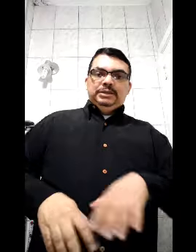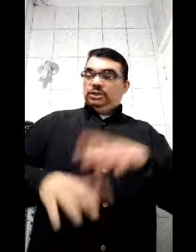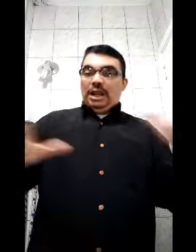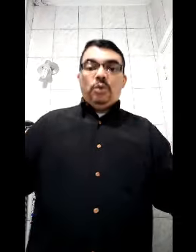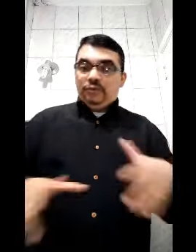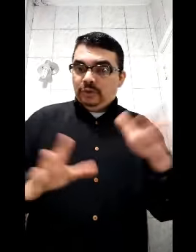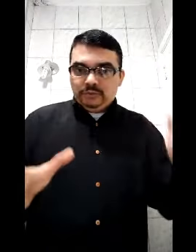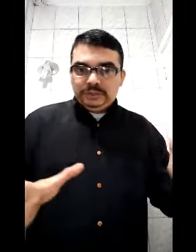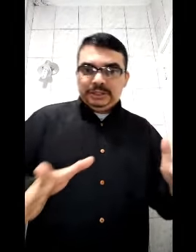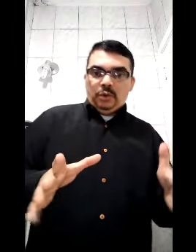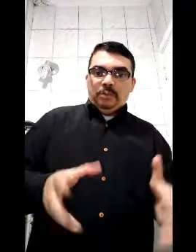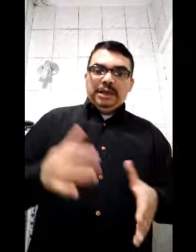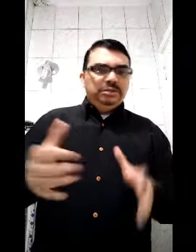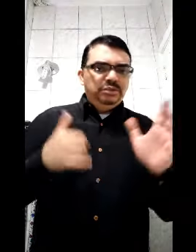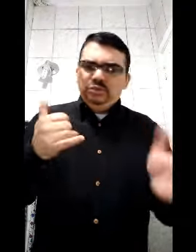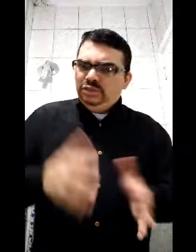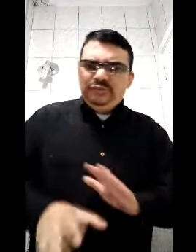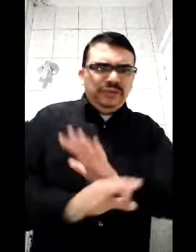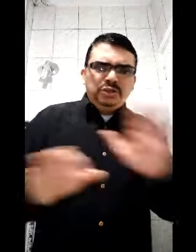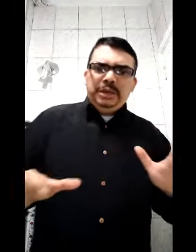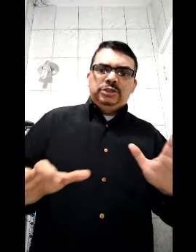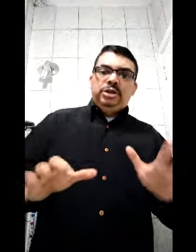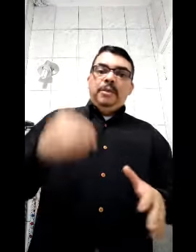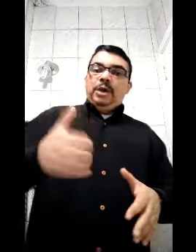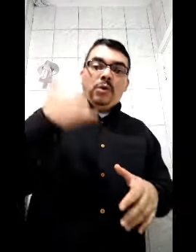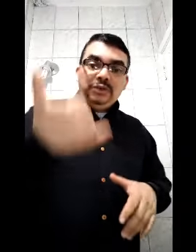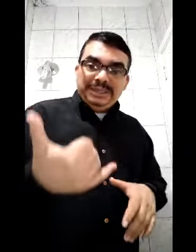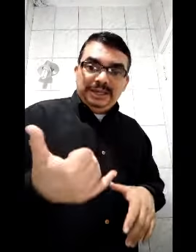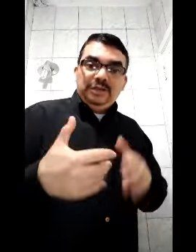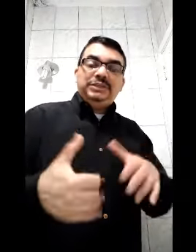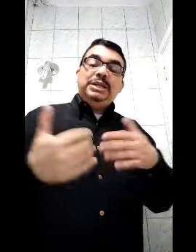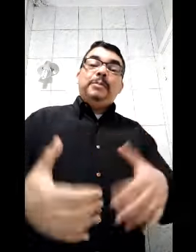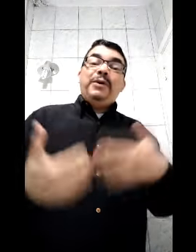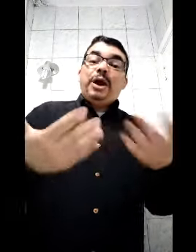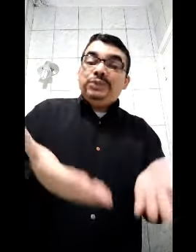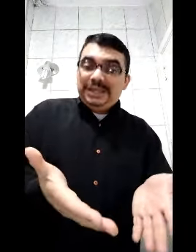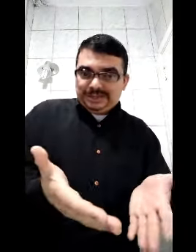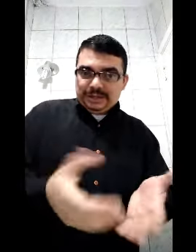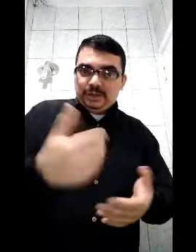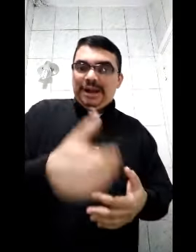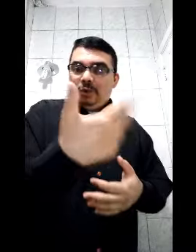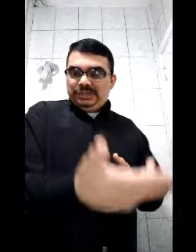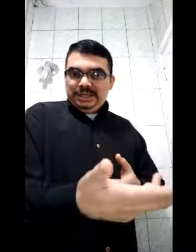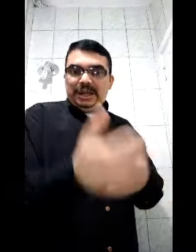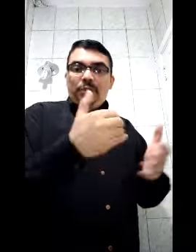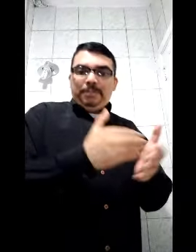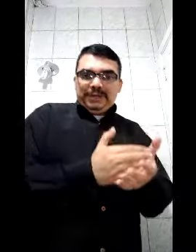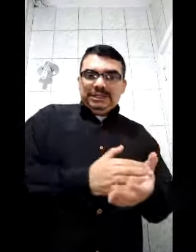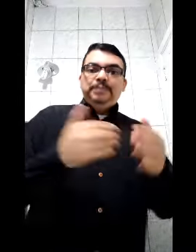Seja lá qual for, não vou citar não. Mas dificilmente. Porque quando você liga, você liga com a Calcimper. Uma Calcimper é uma empresa